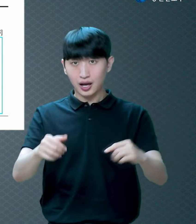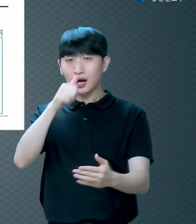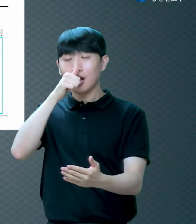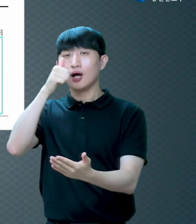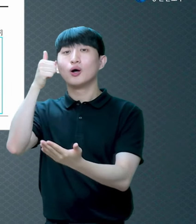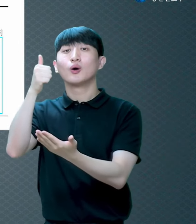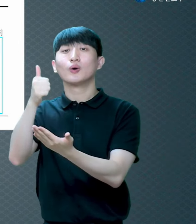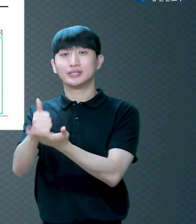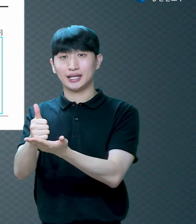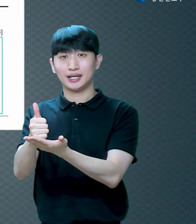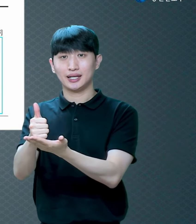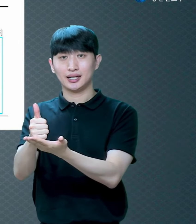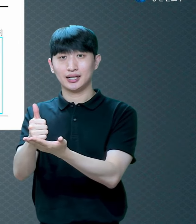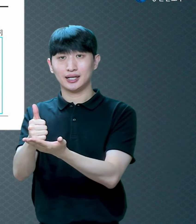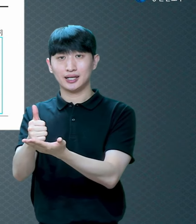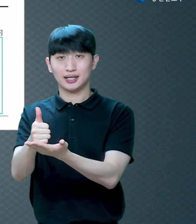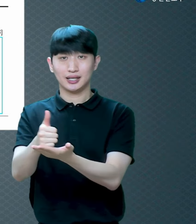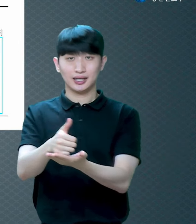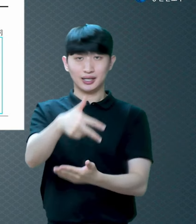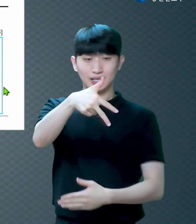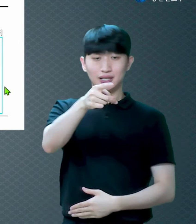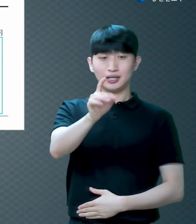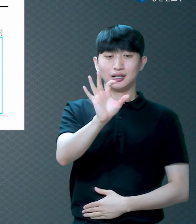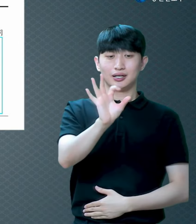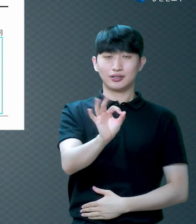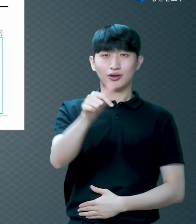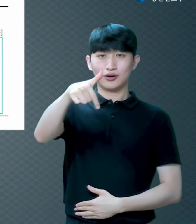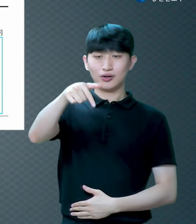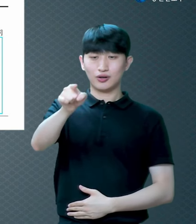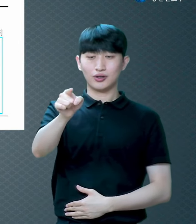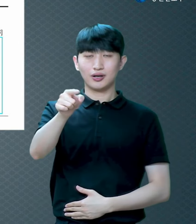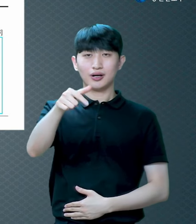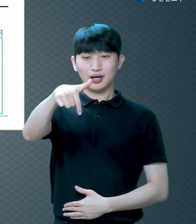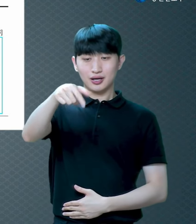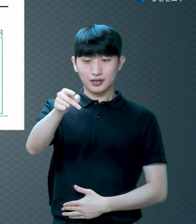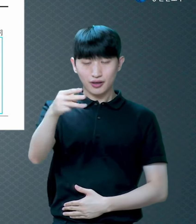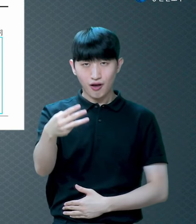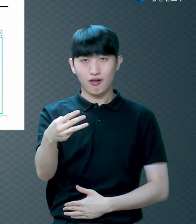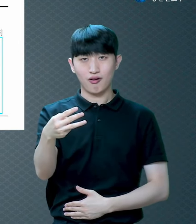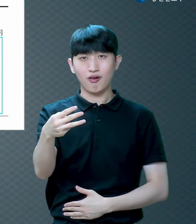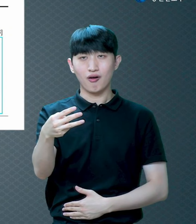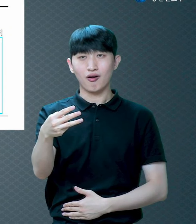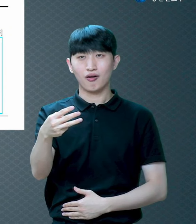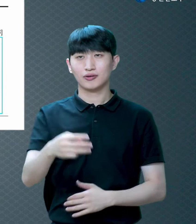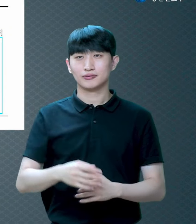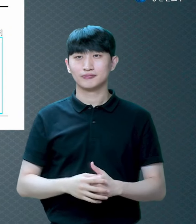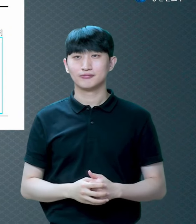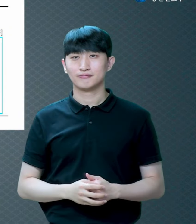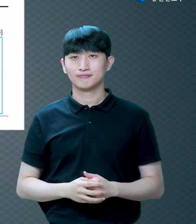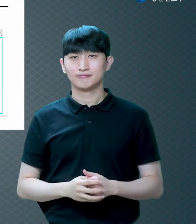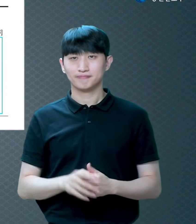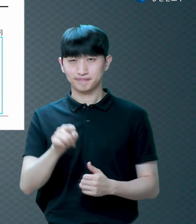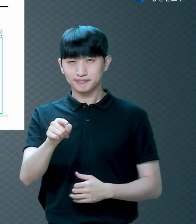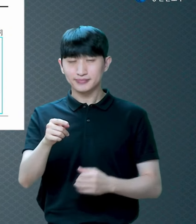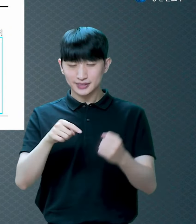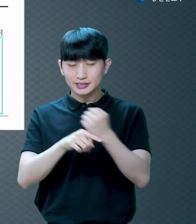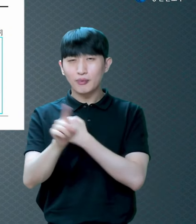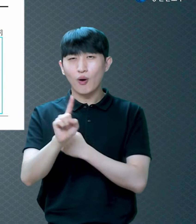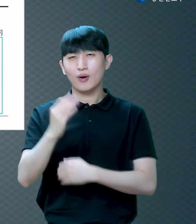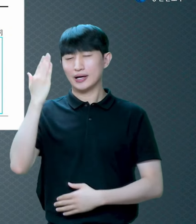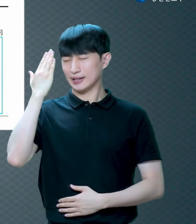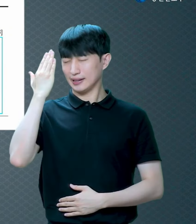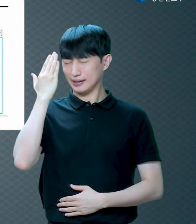정결케 하는 일을 하시고 죄를 정결케 깨끗하게